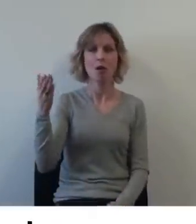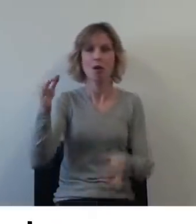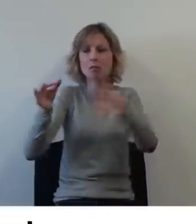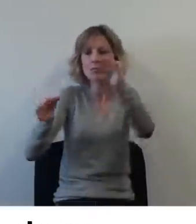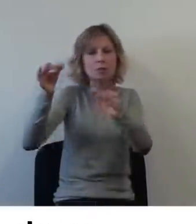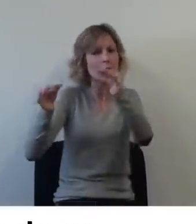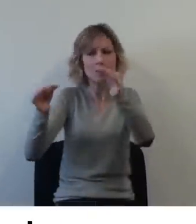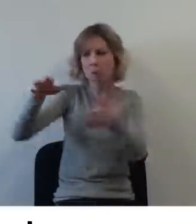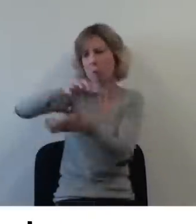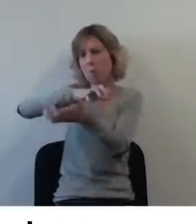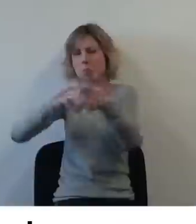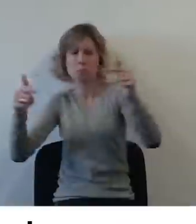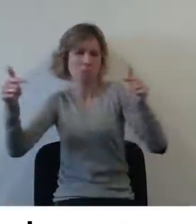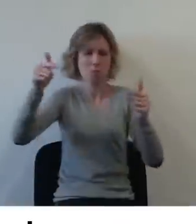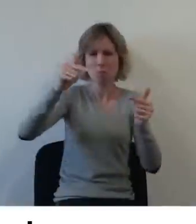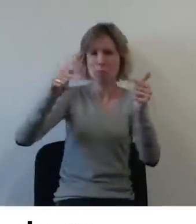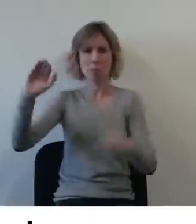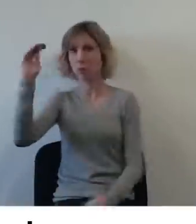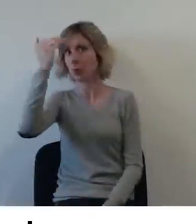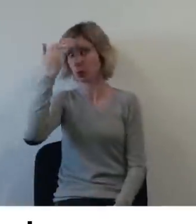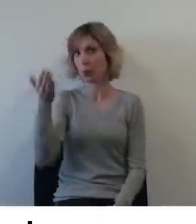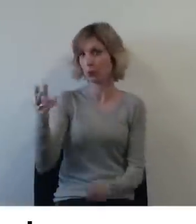Il retrace l'histoire de ce célèbre procès.